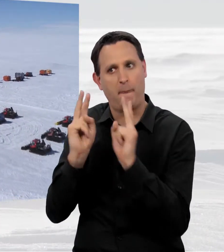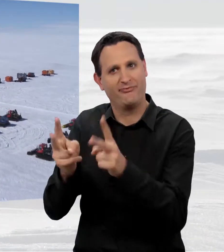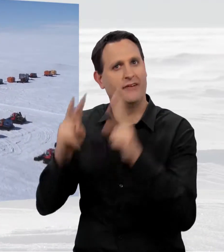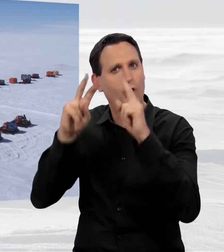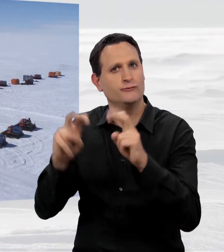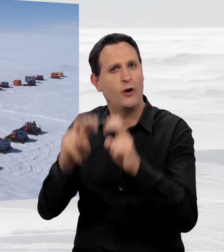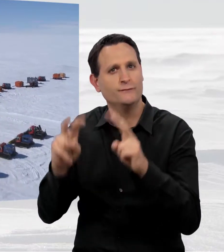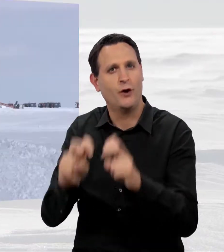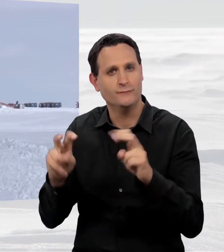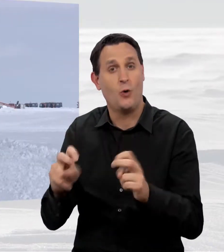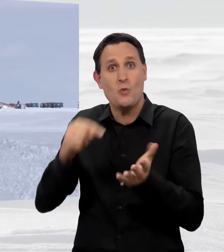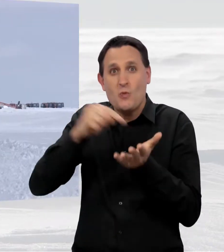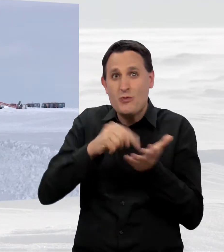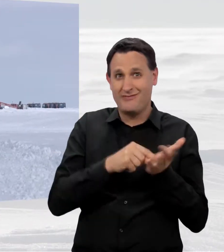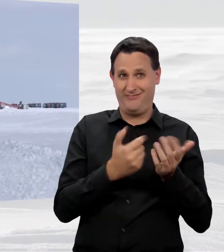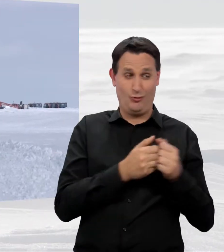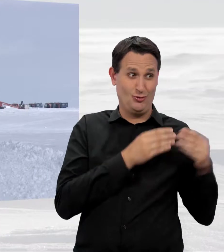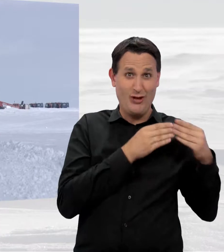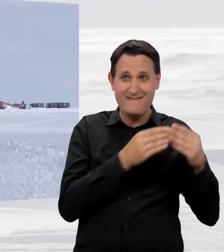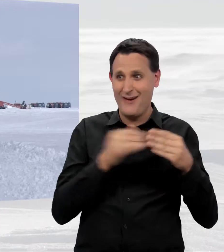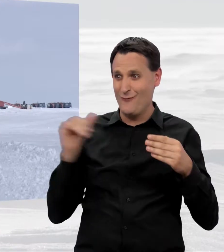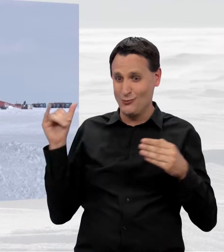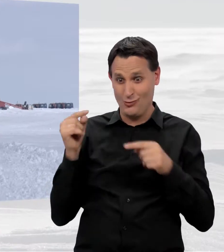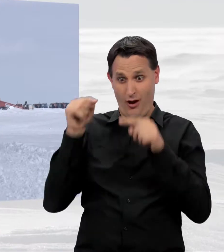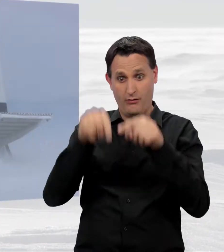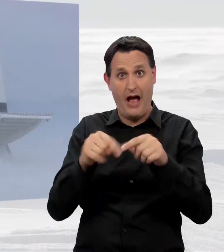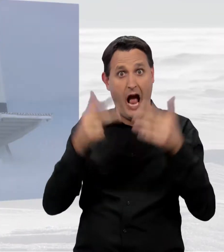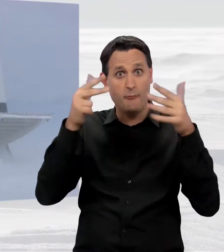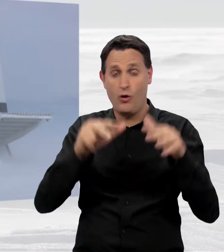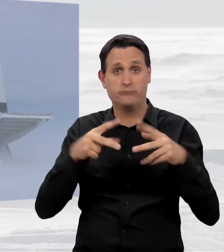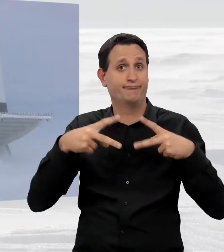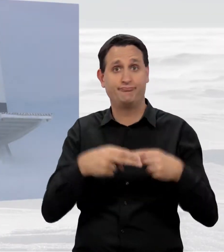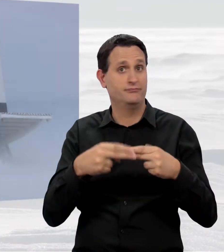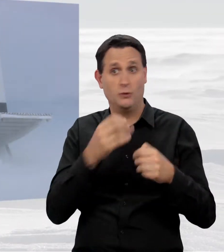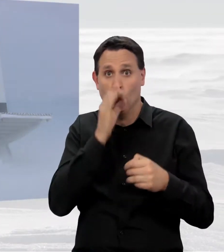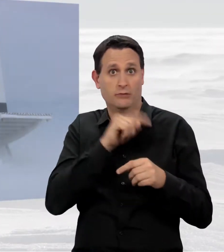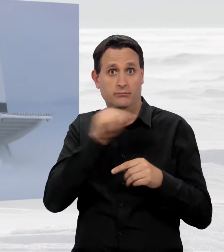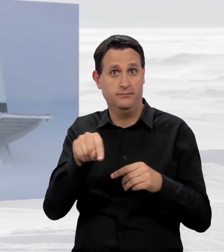obwohl sie acht Monate lang weder per Schiff noch per Flugzeug erreichbar sind.